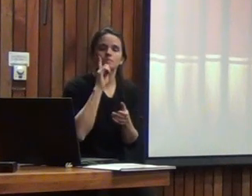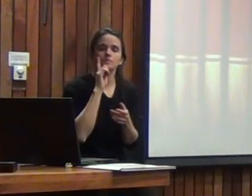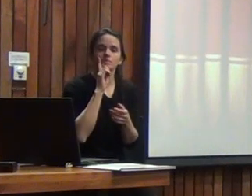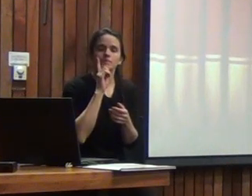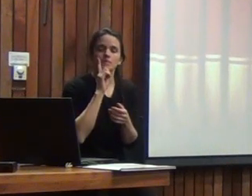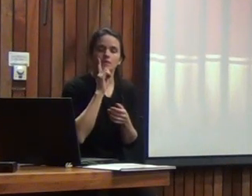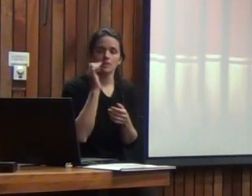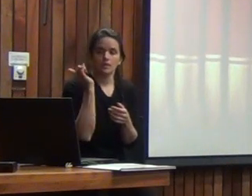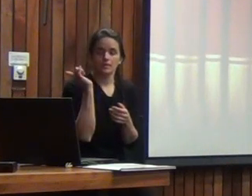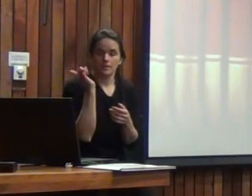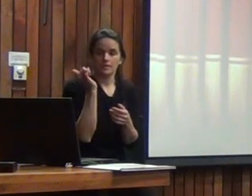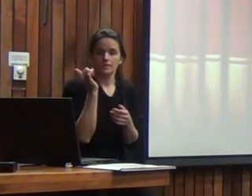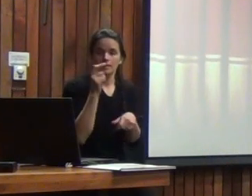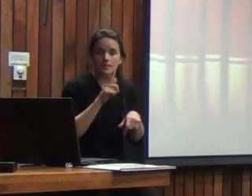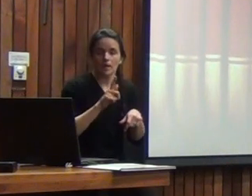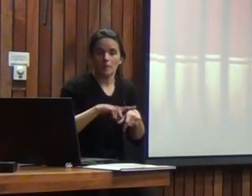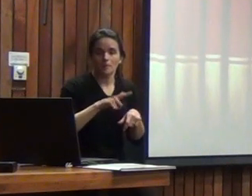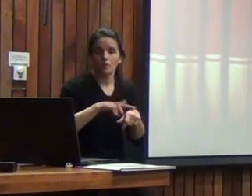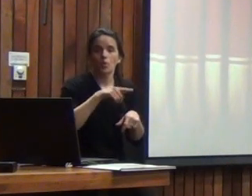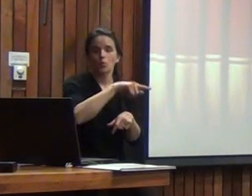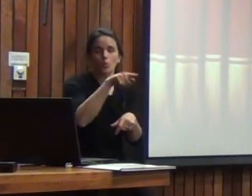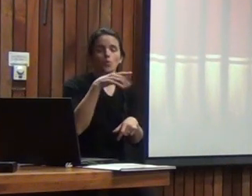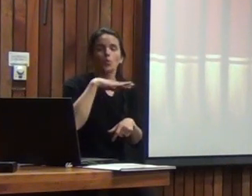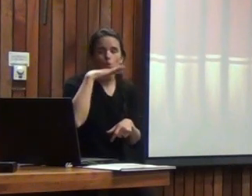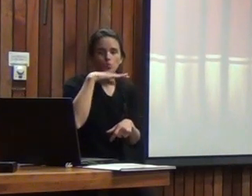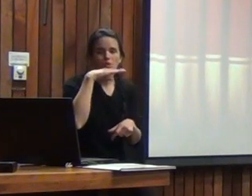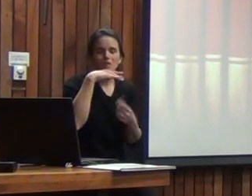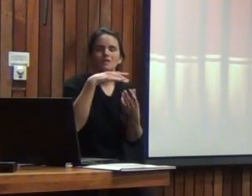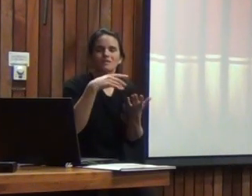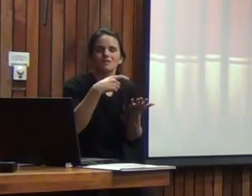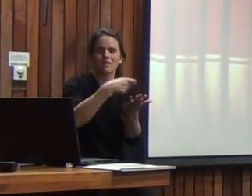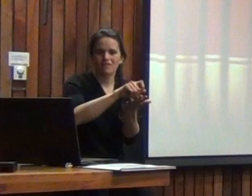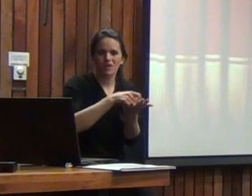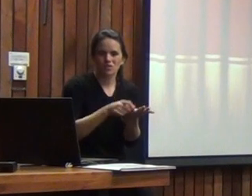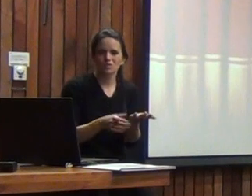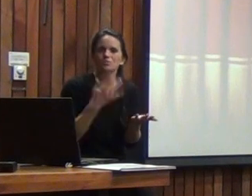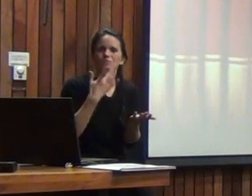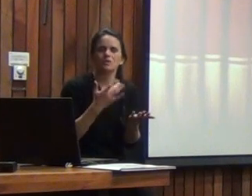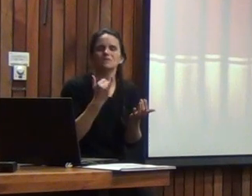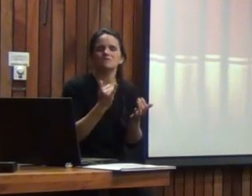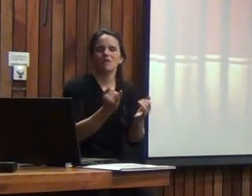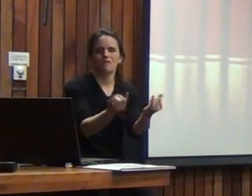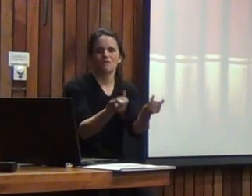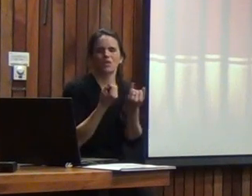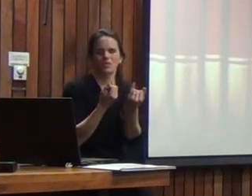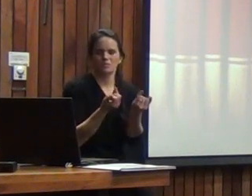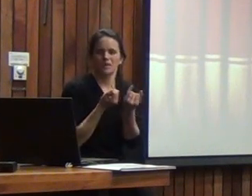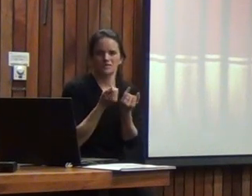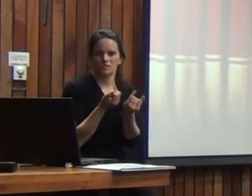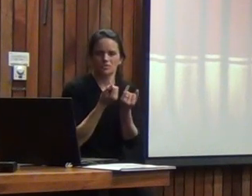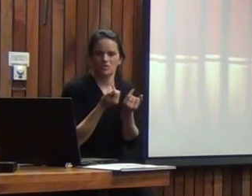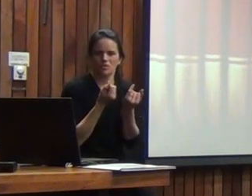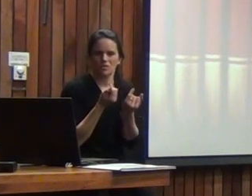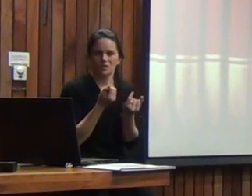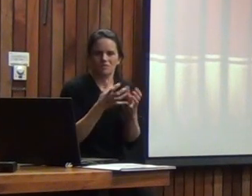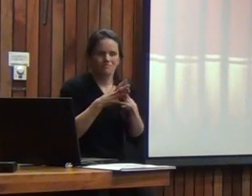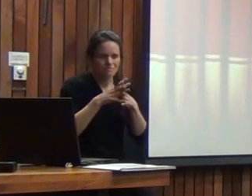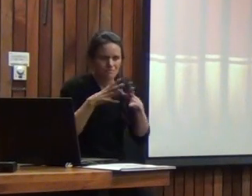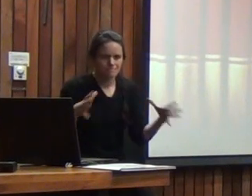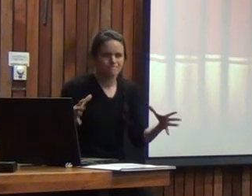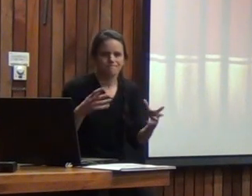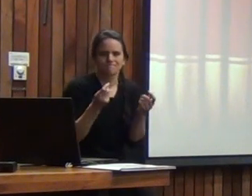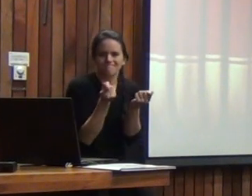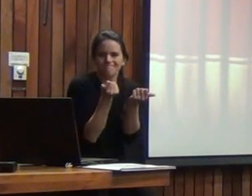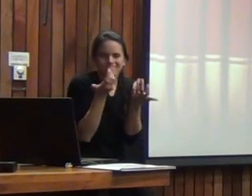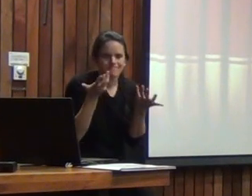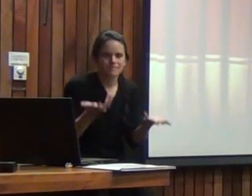tiempo que tampoco es mucho más usen el test con toda la riqueza que tiene porque sí les va a dar información muy rica en relación